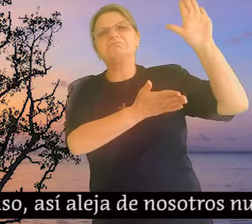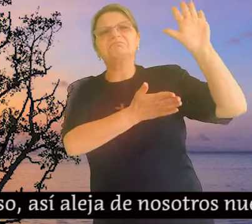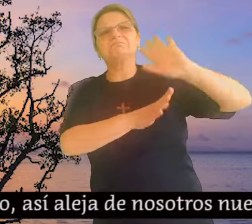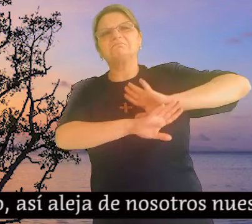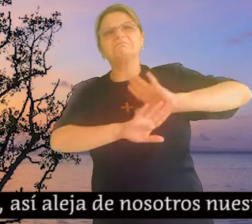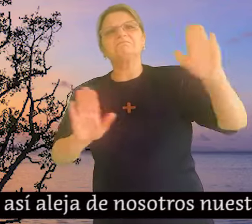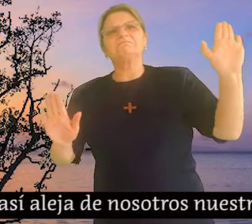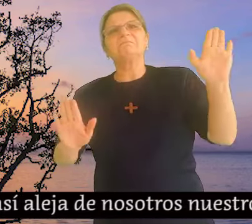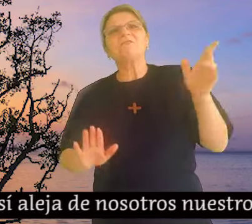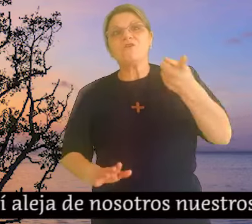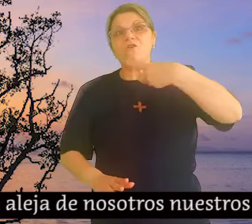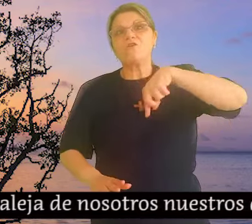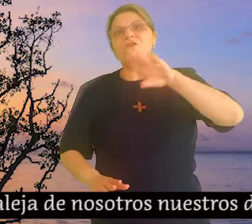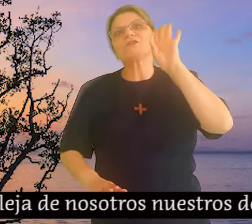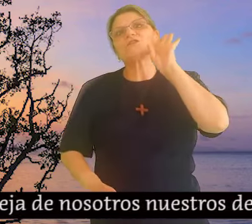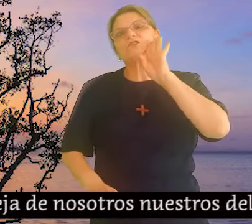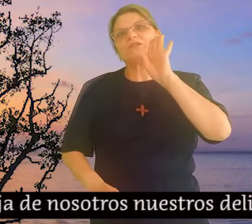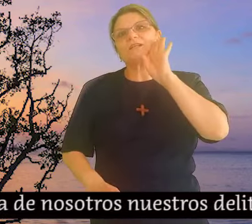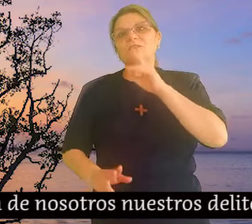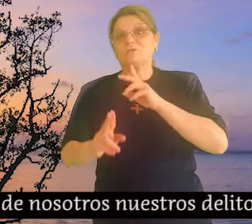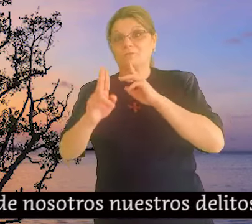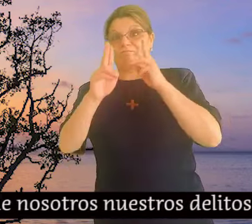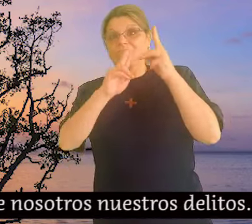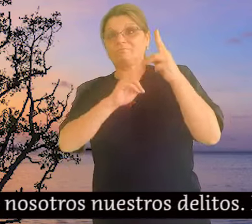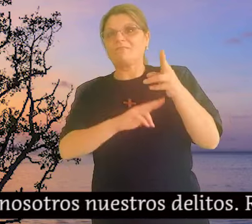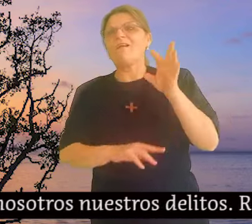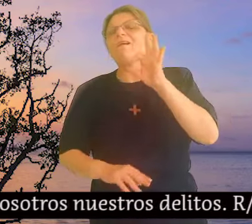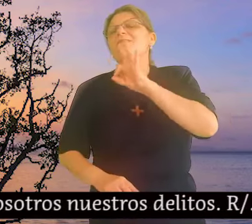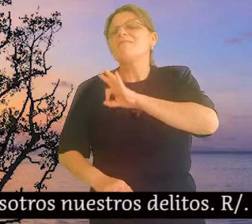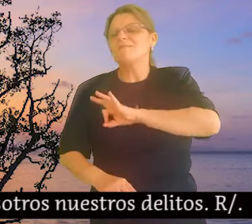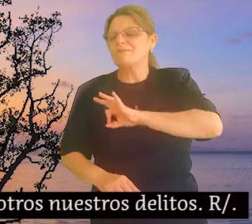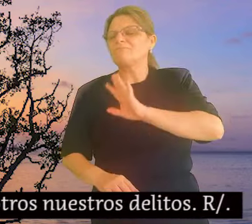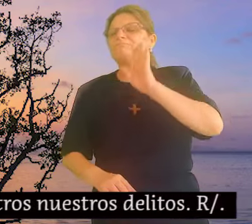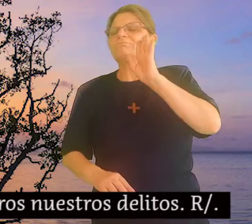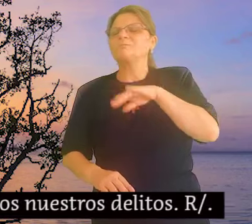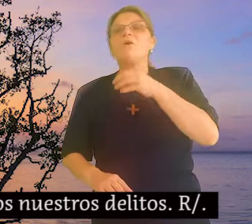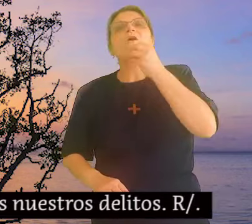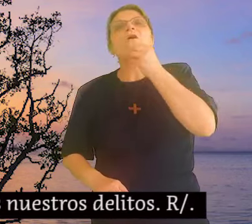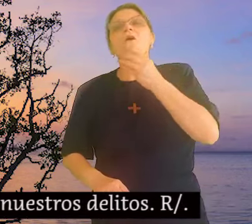¡Gracias!Gracias! ¡Gracias! ¡Gracias!